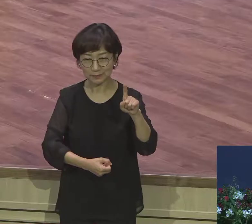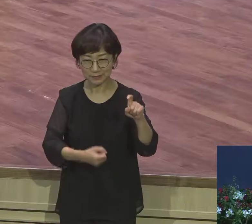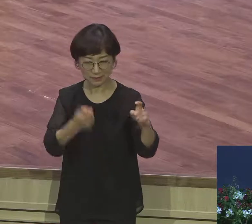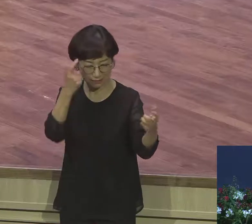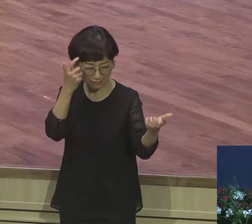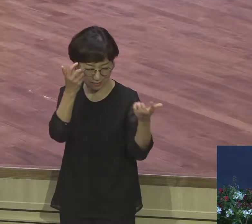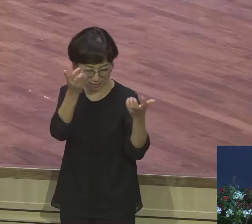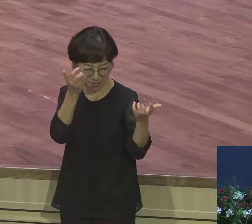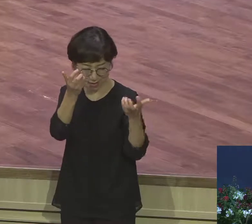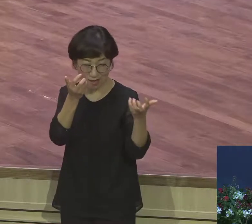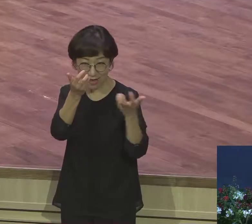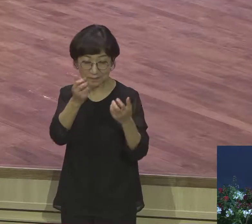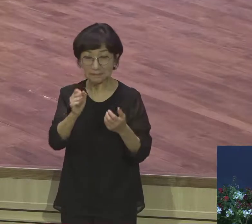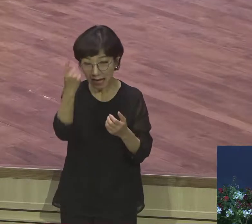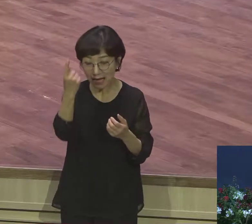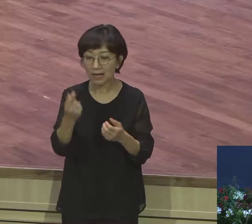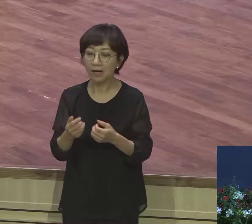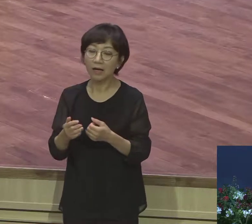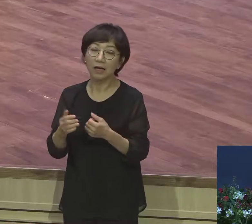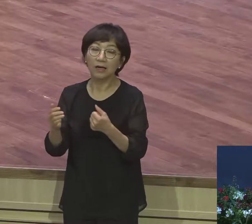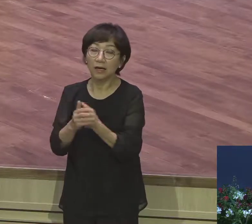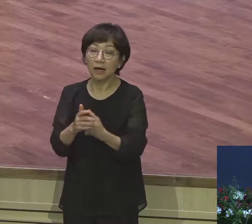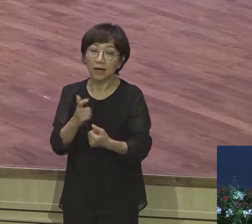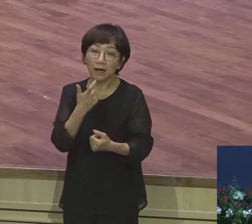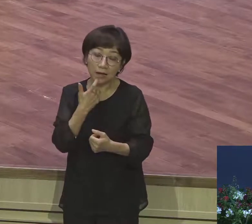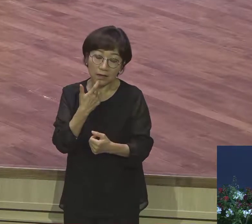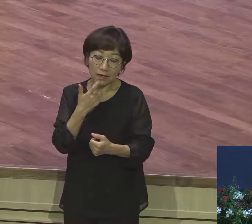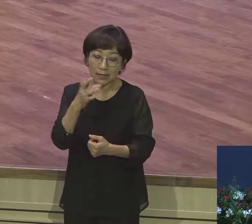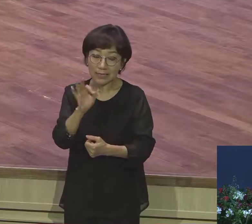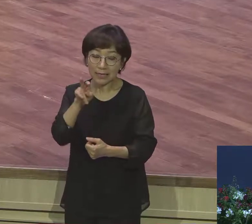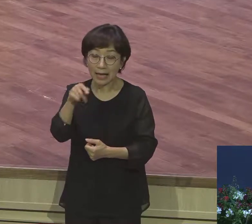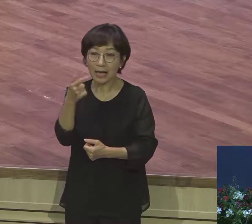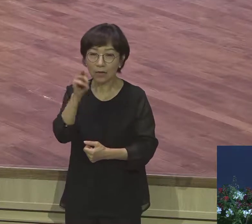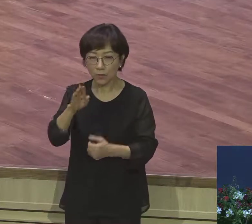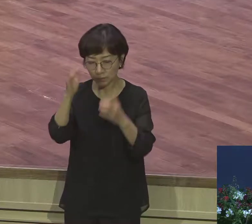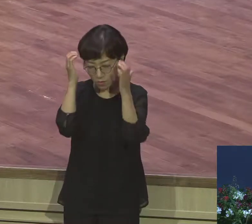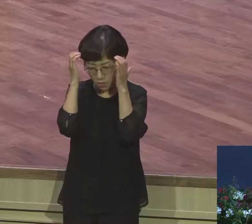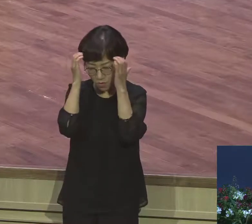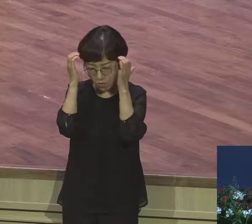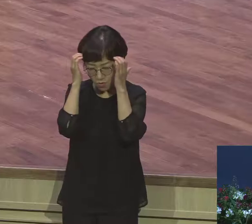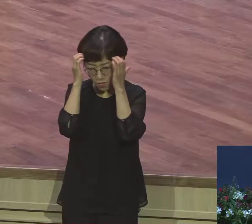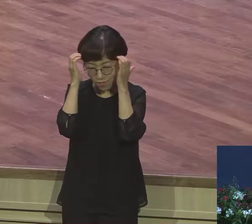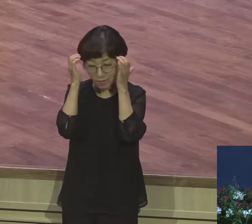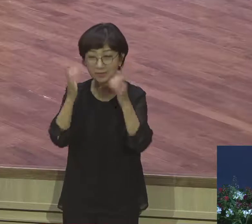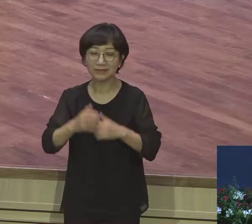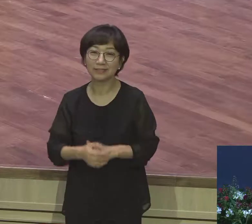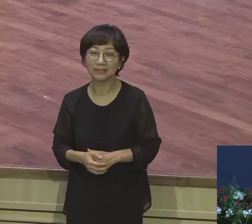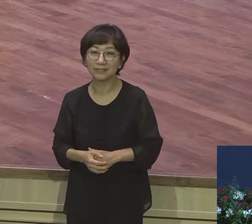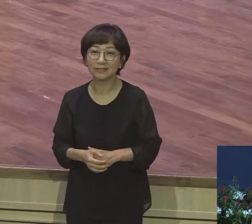야곱이 이렇게 살았기 때문에 우유곡절이 너무 많았어 너무 고생 많았어